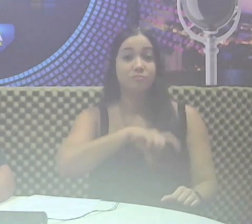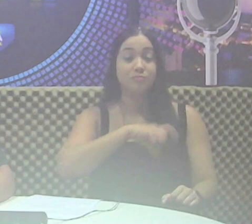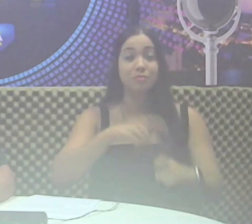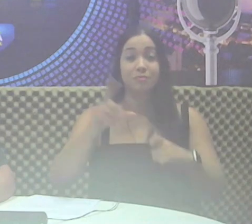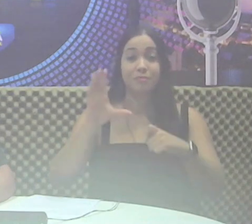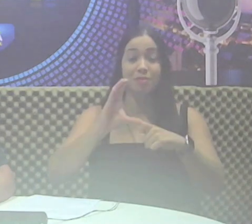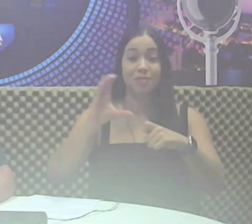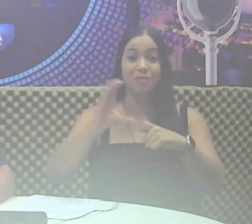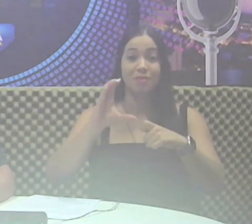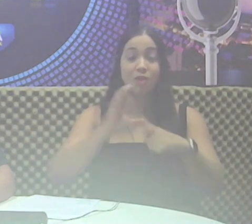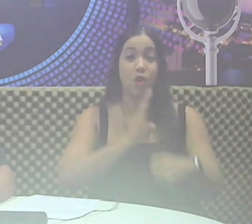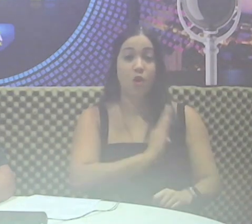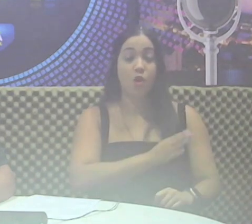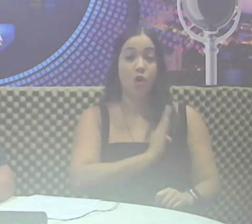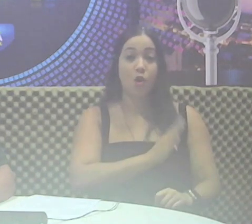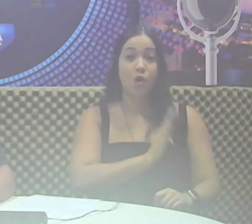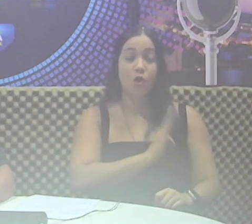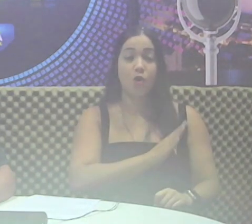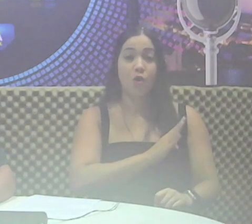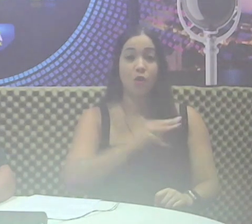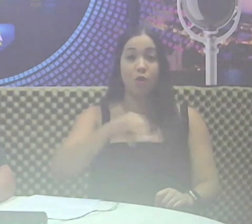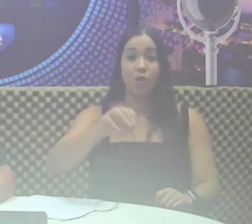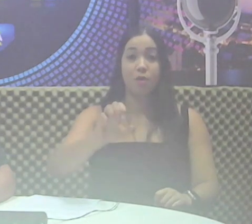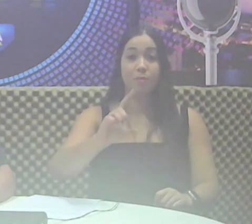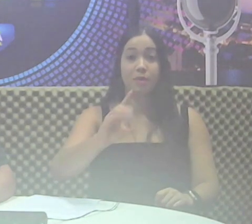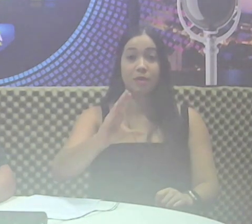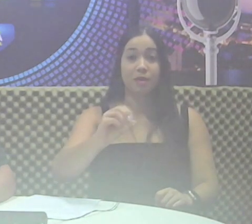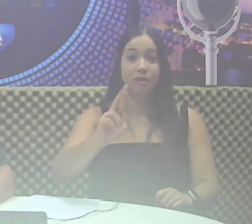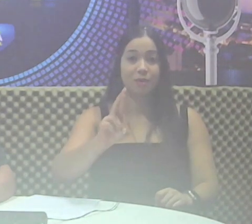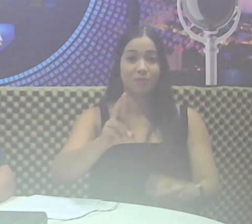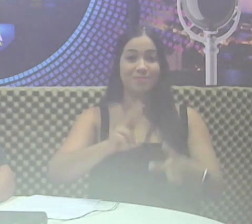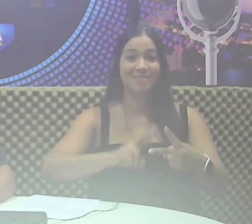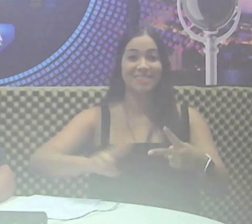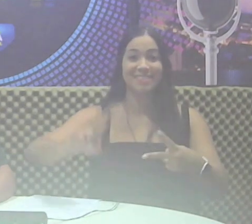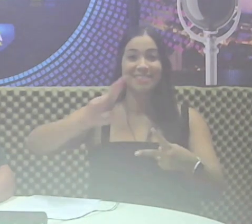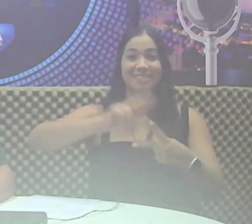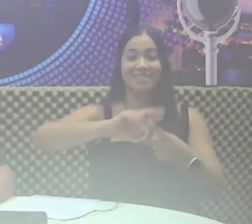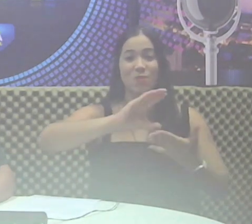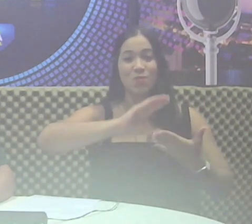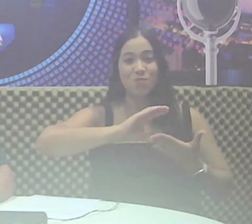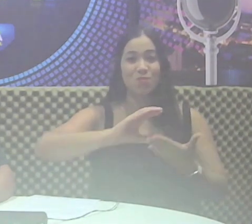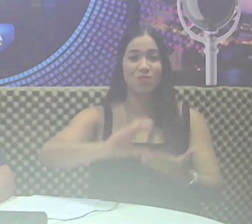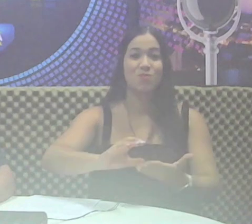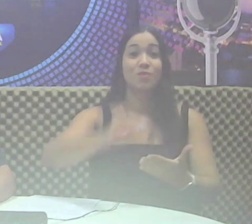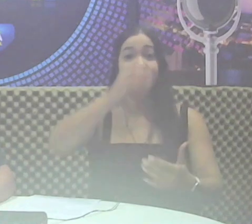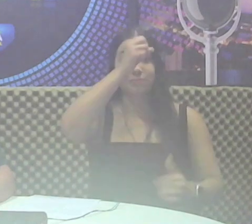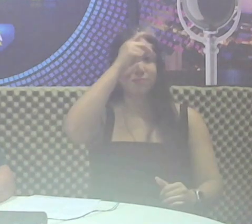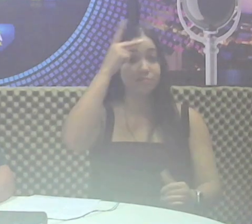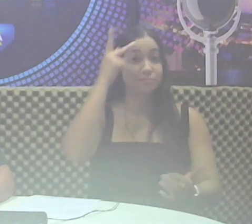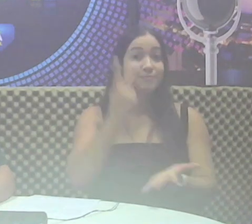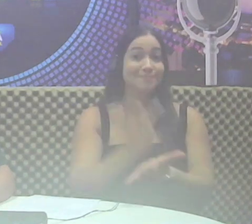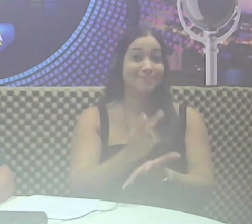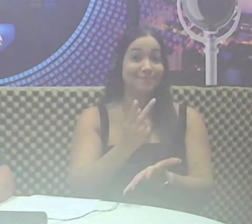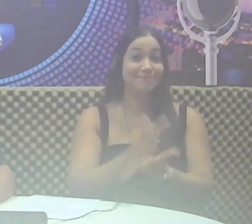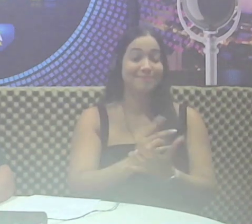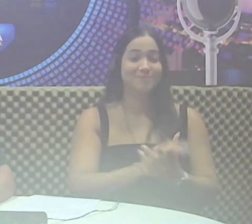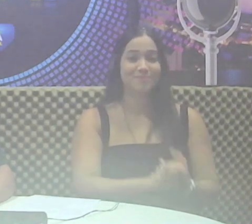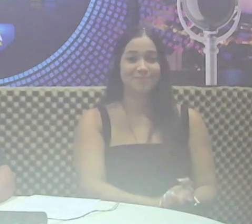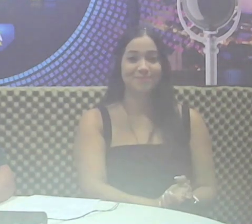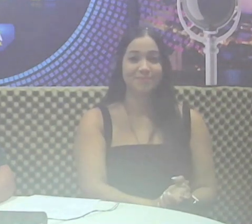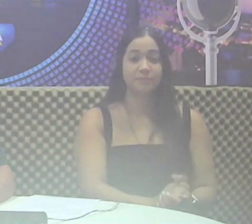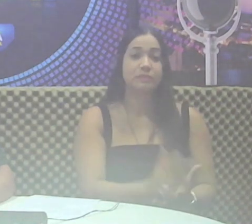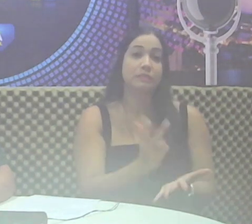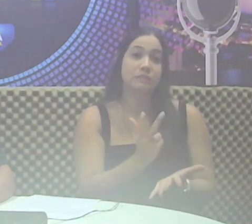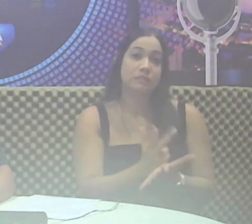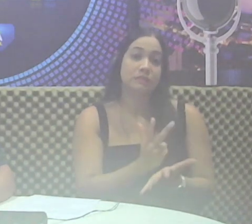exames cardiológicos, Medicor. Os recursos investidos são da própria Prefeitura de Uberlândia. Embora a